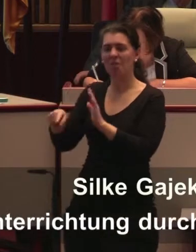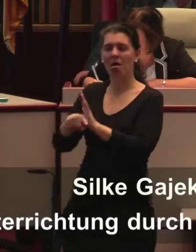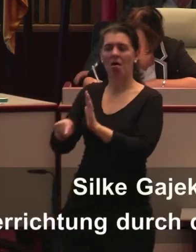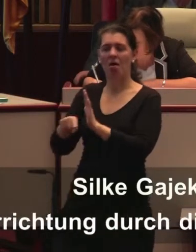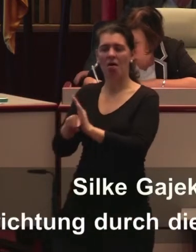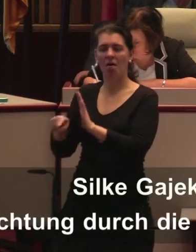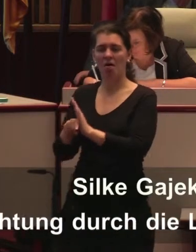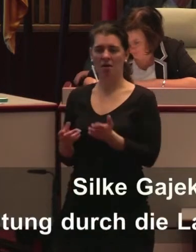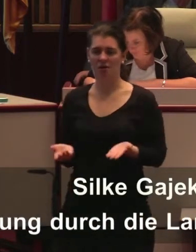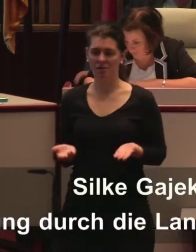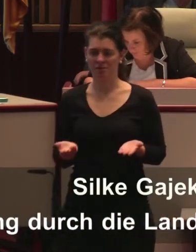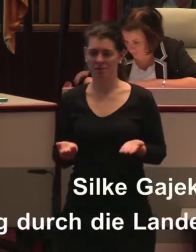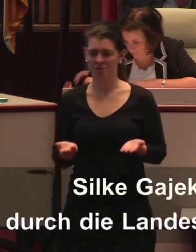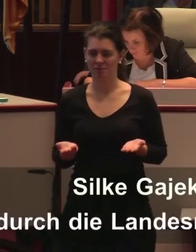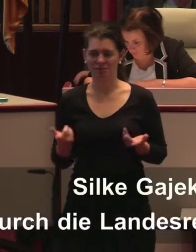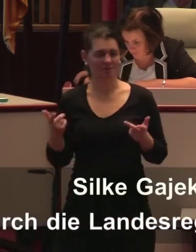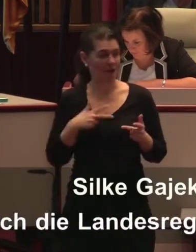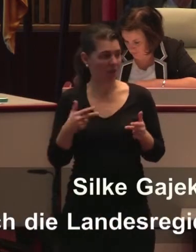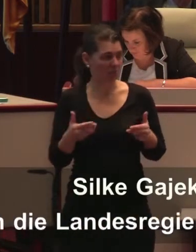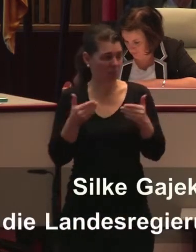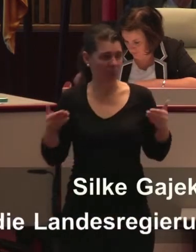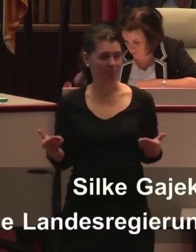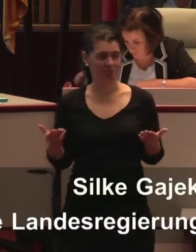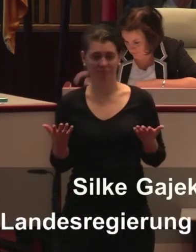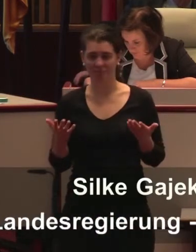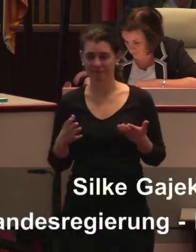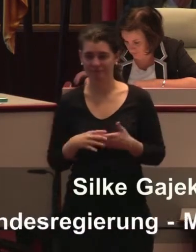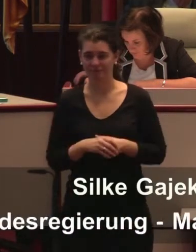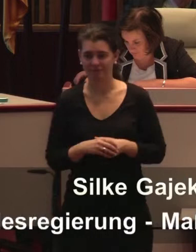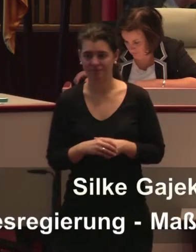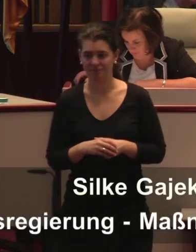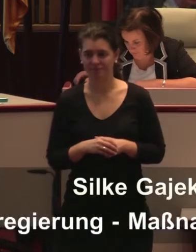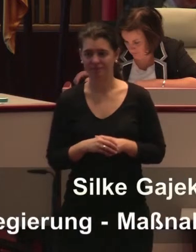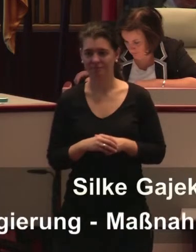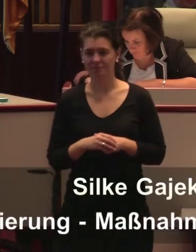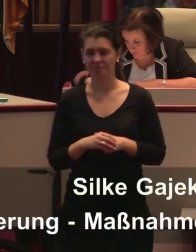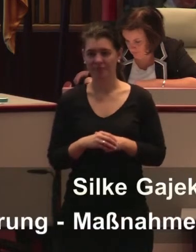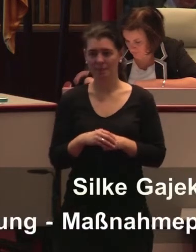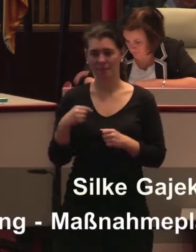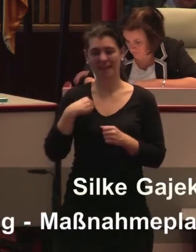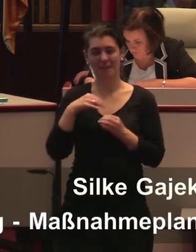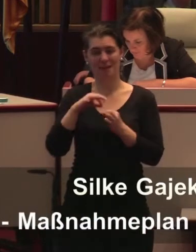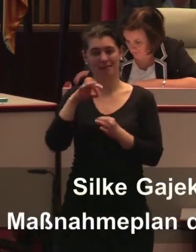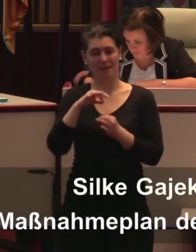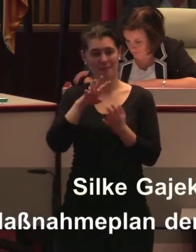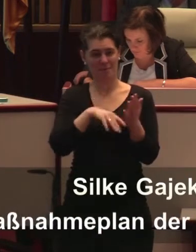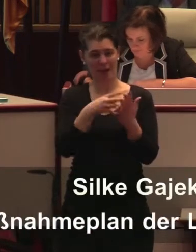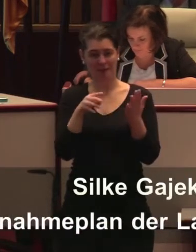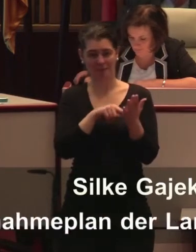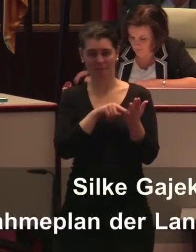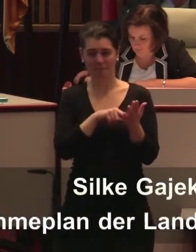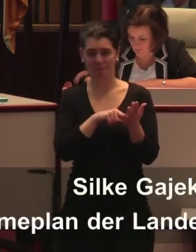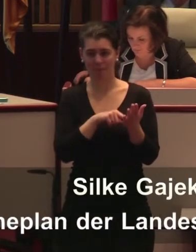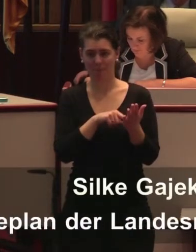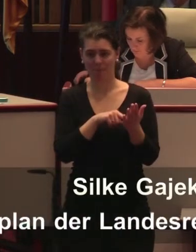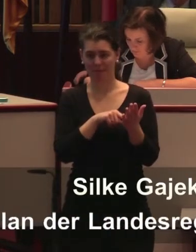Also ich rede hier, mein lieber Herr Gundlach, über das, was hier drin steht, es ist ein Maßnahmeplan und ich finde es bezeichnend und ich